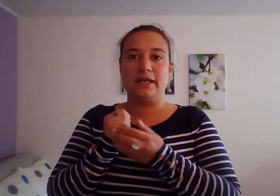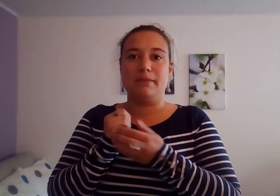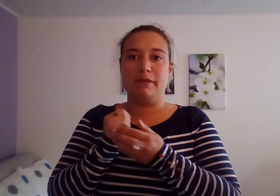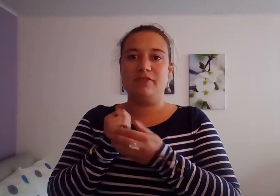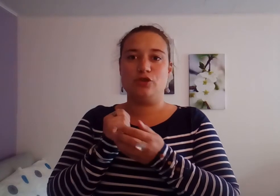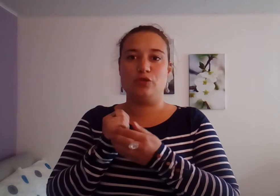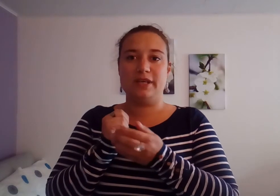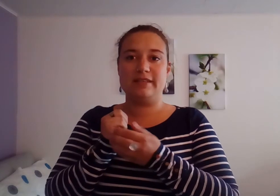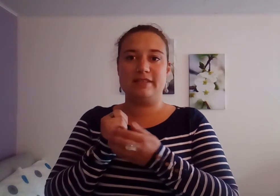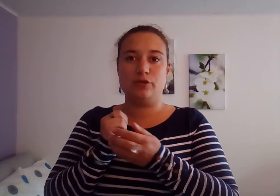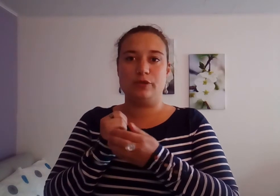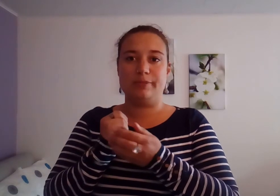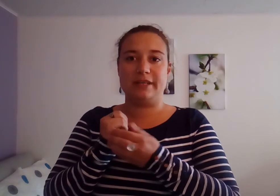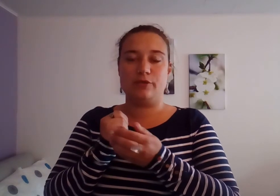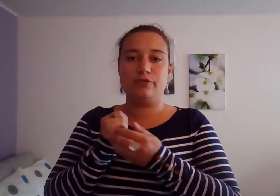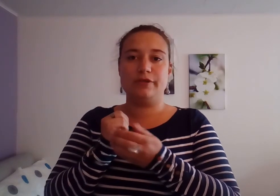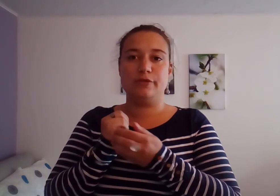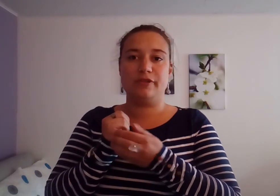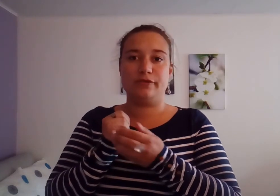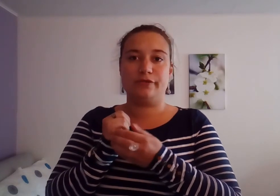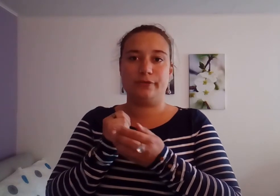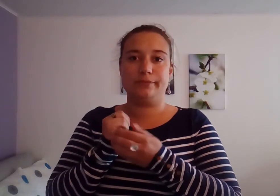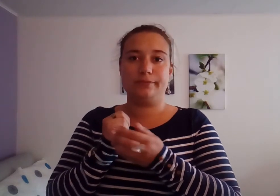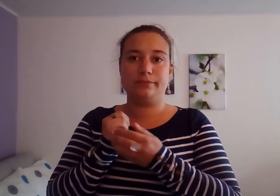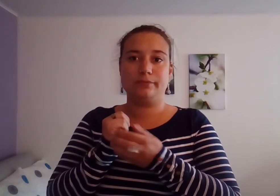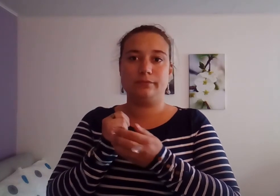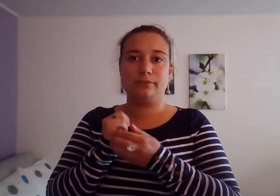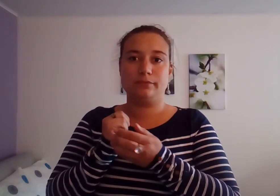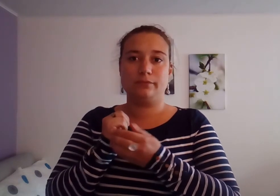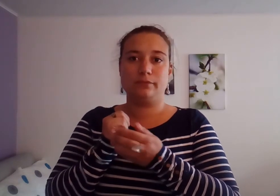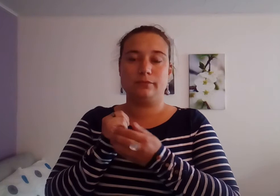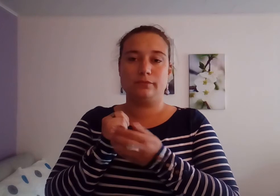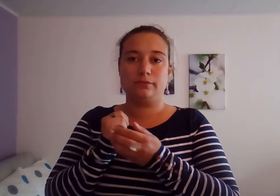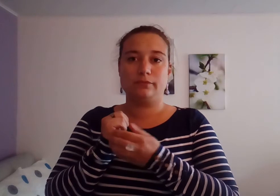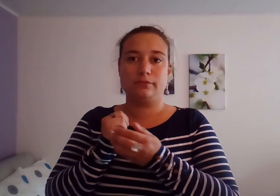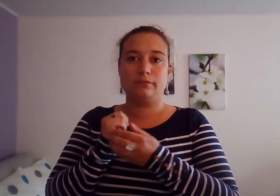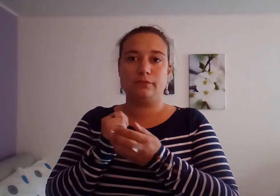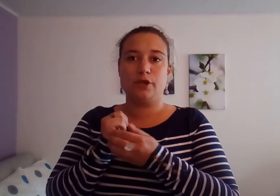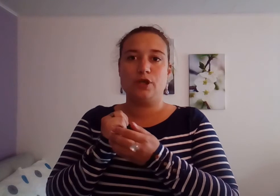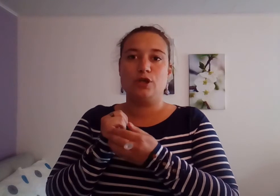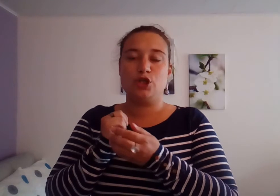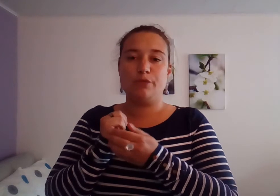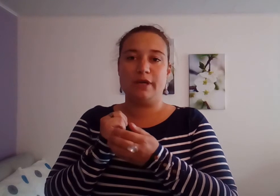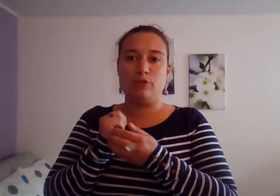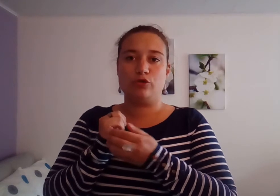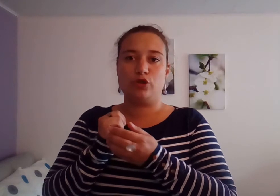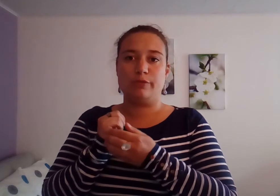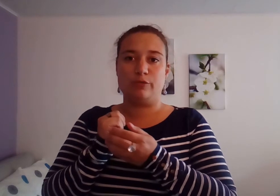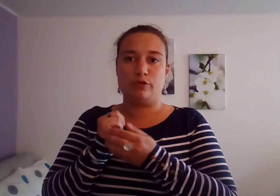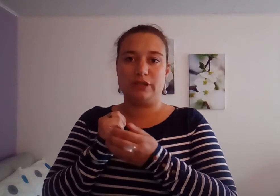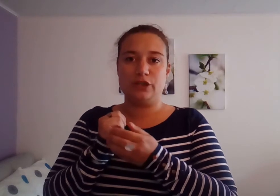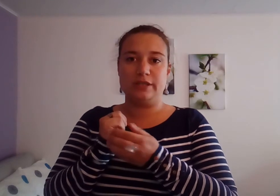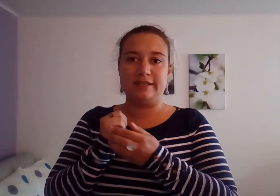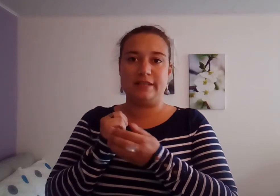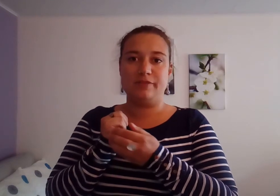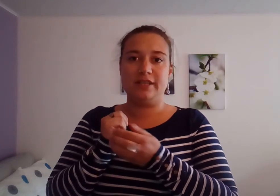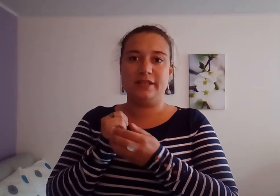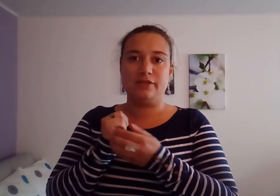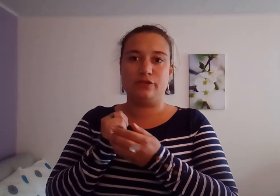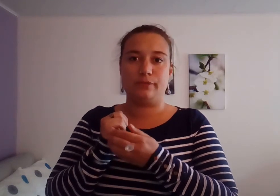Même si je suis exténuée par les conflits de mes enfants, je m'aime en tant que maman et je les aime tels qu'ils sont.